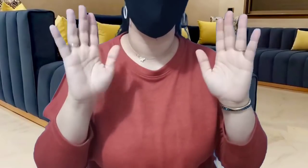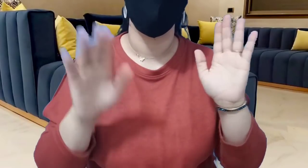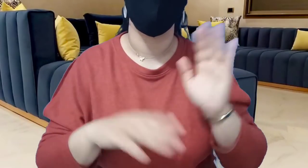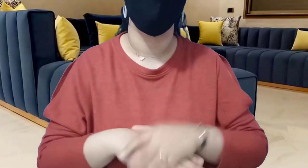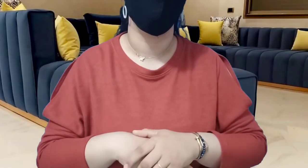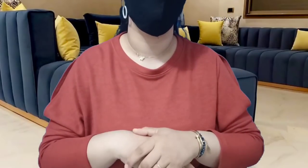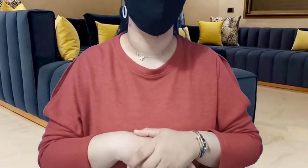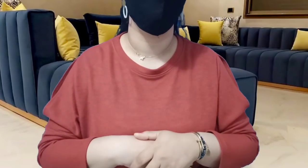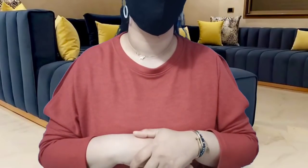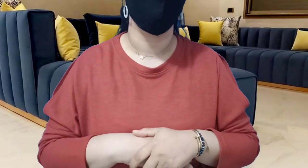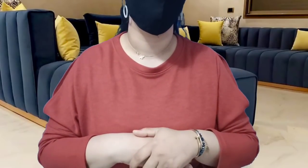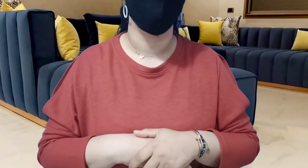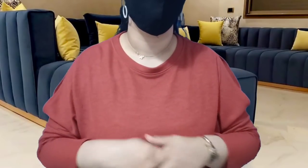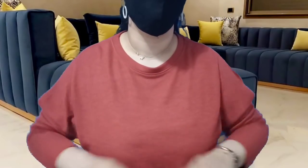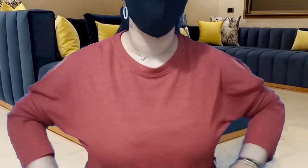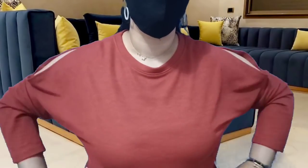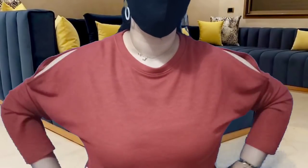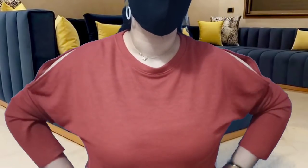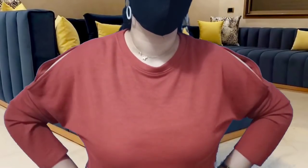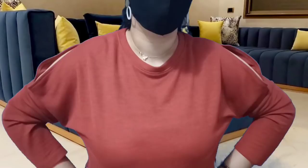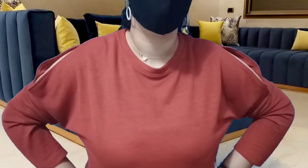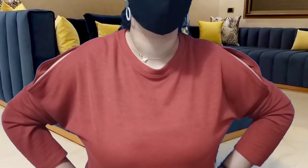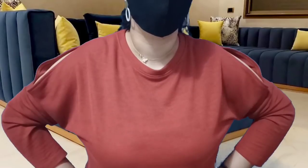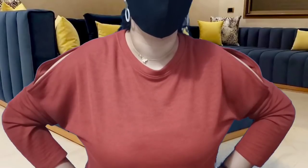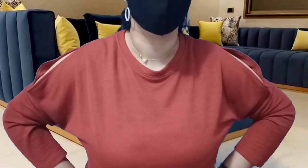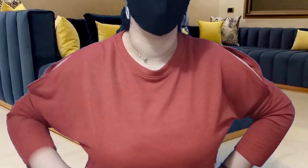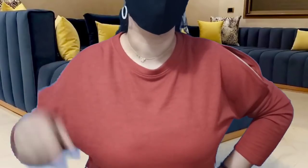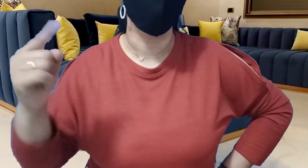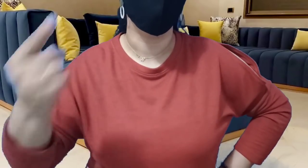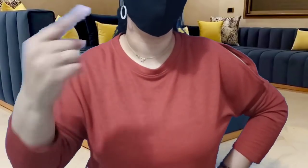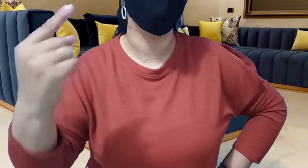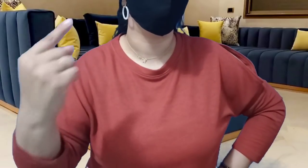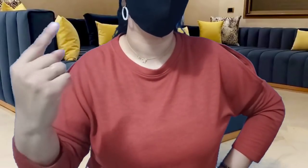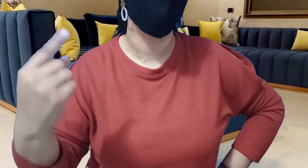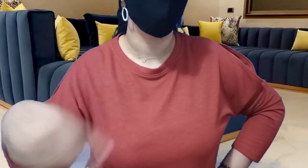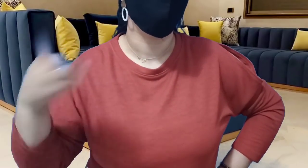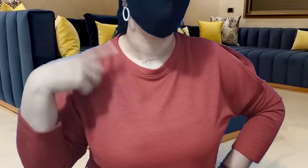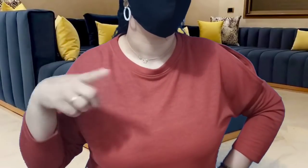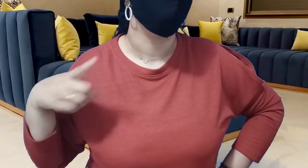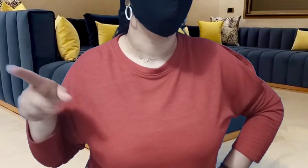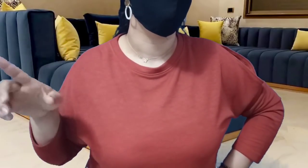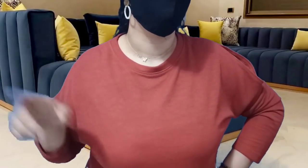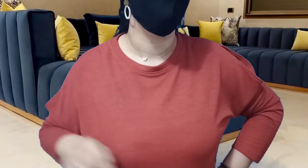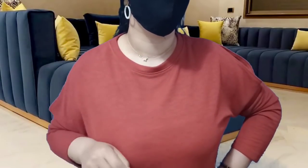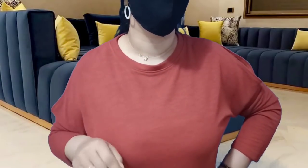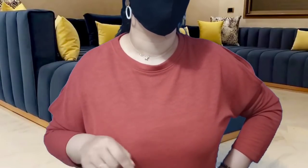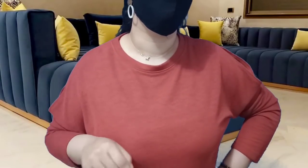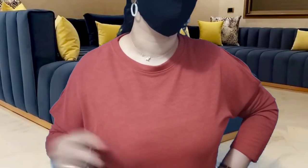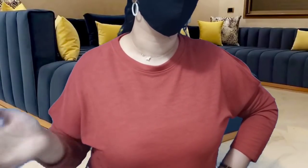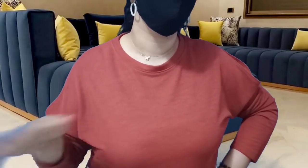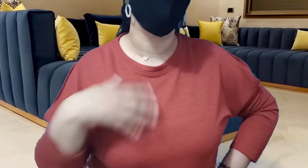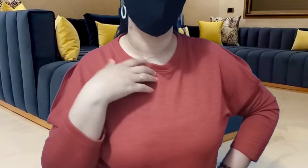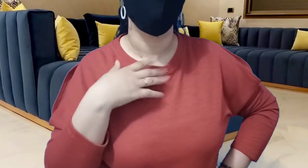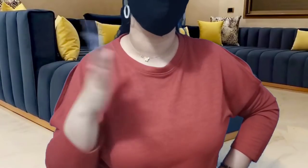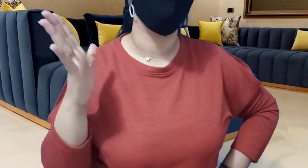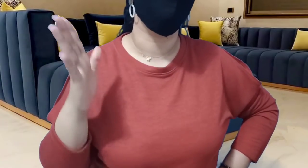ند بارتاجه المخروج على خرم الفيديو ند راستاروطار بارتاجه في